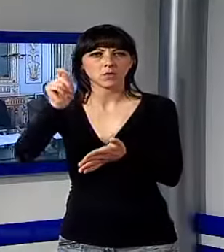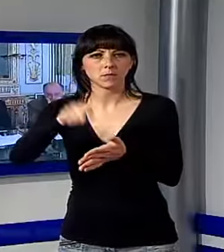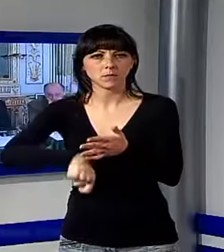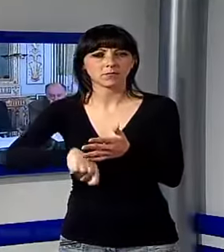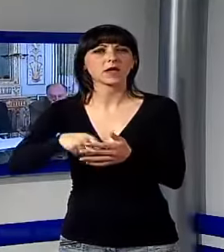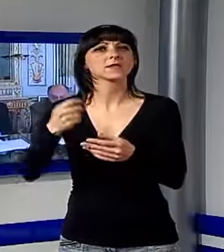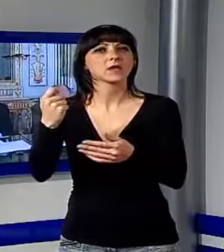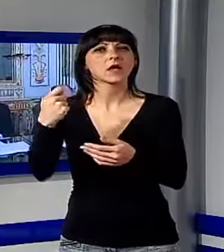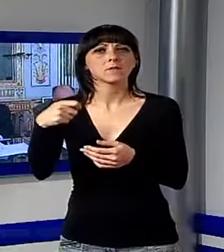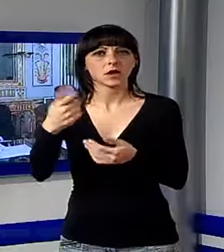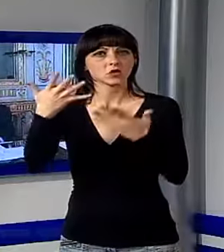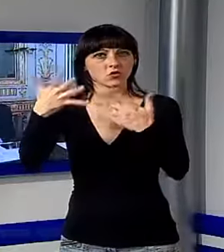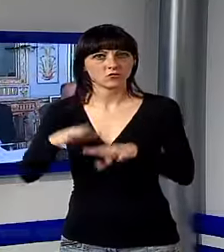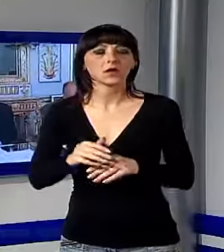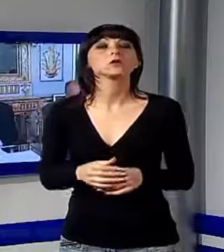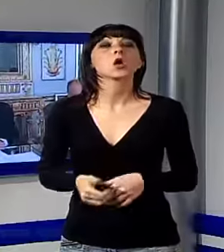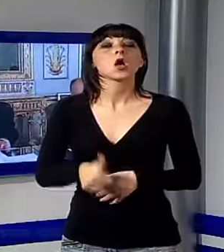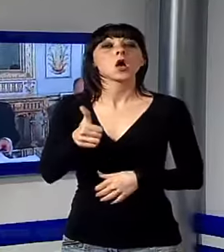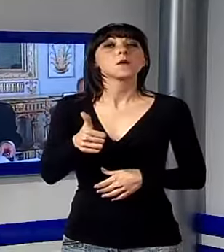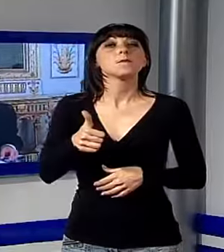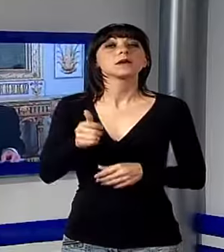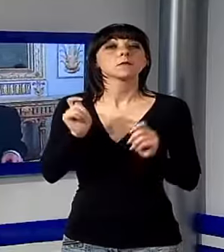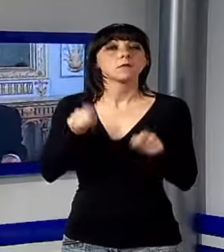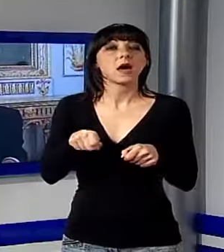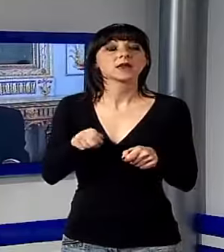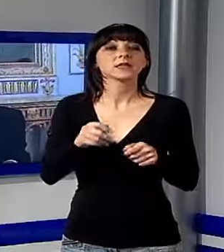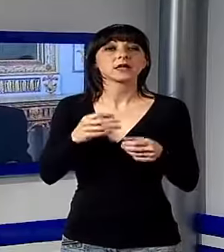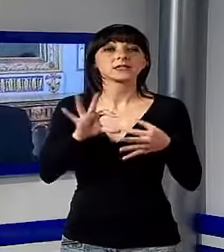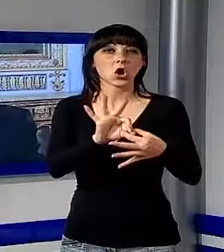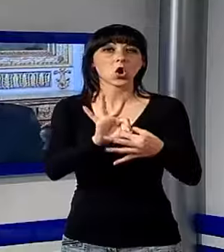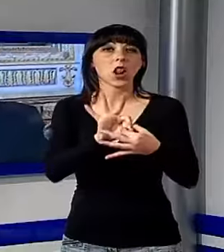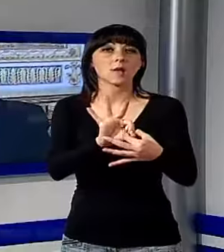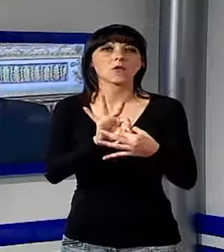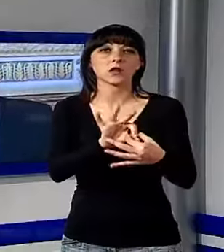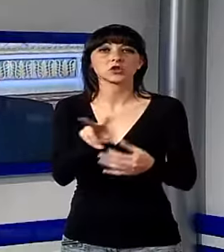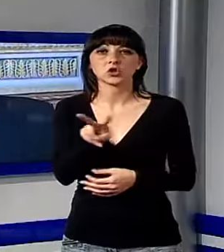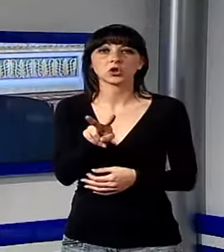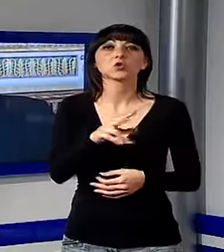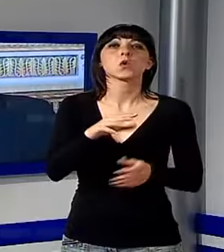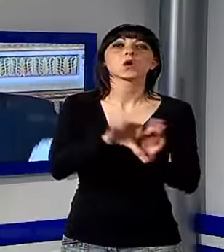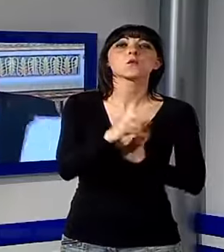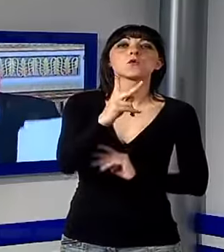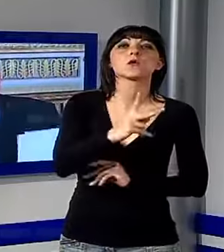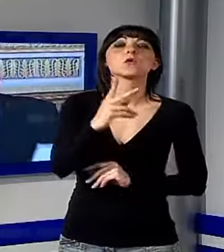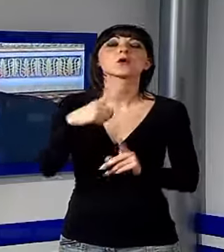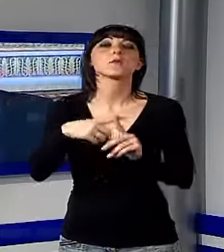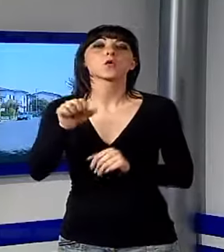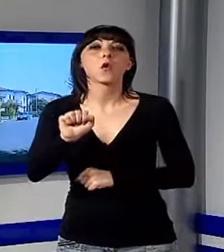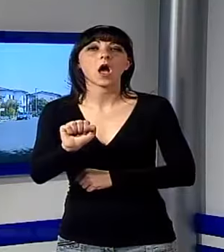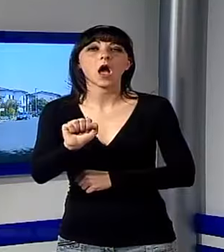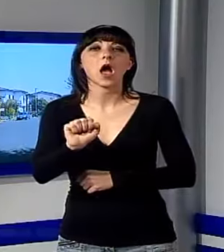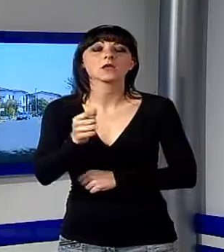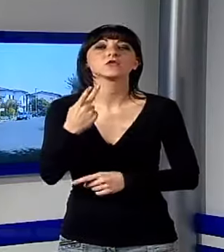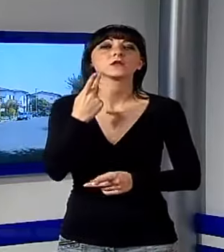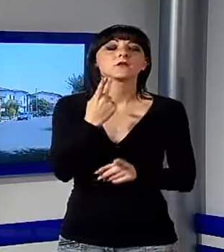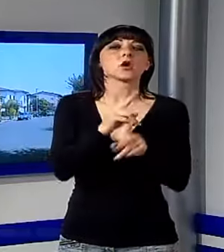prima fase la collaborazione tra Comune di Lucca e Anci Toscana si concentrerà sull'attività di revisione del classamento di singole